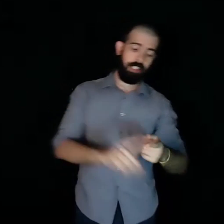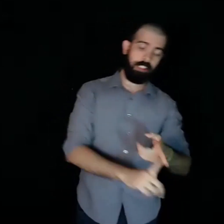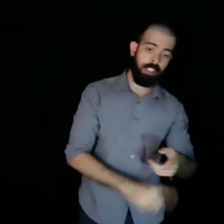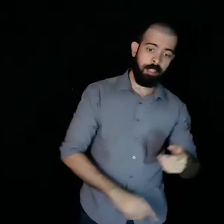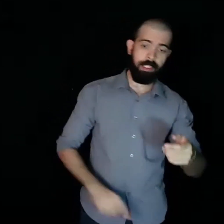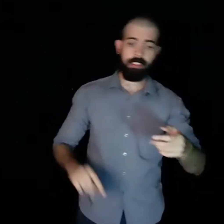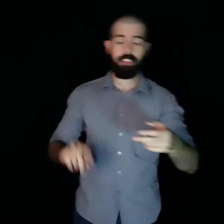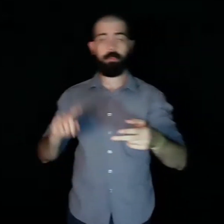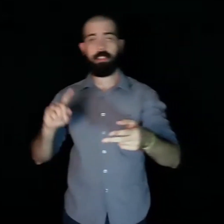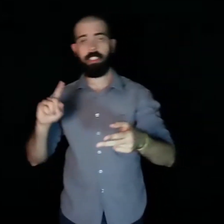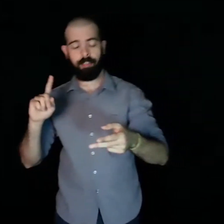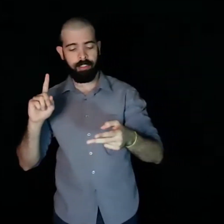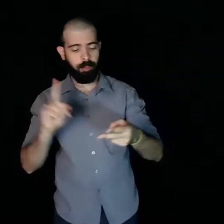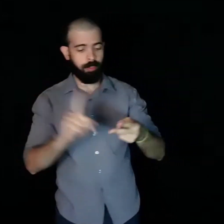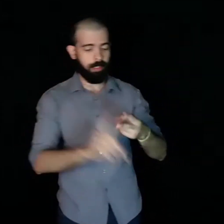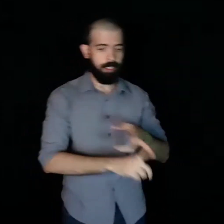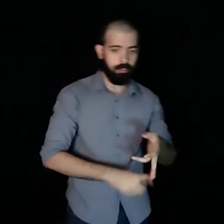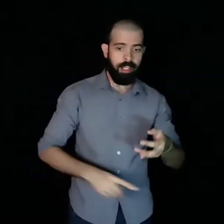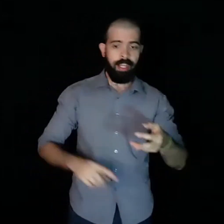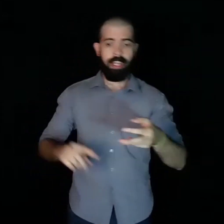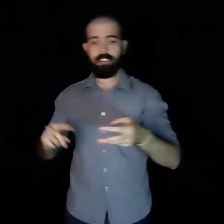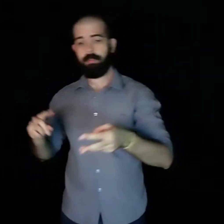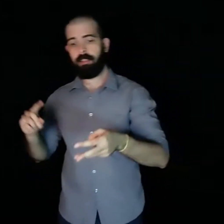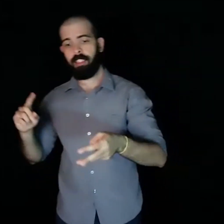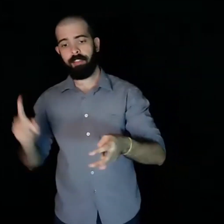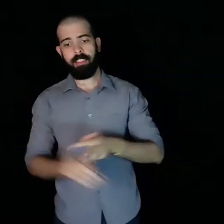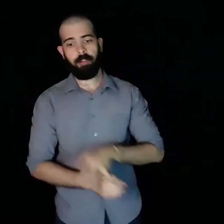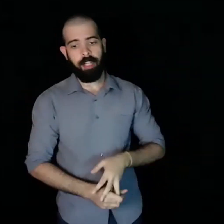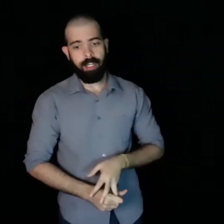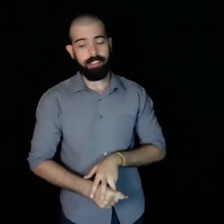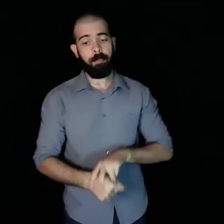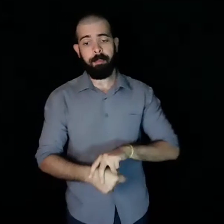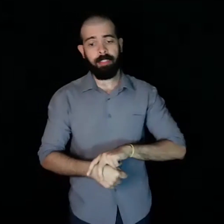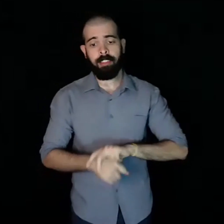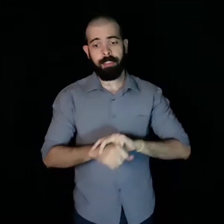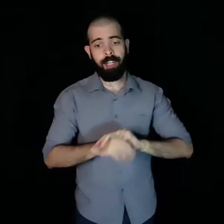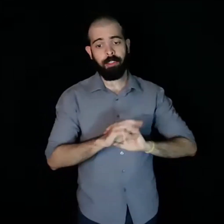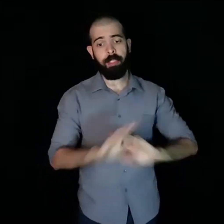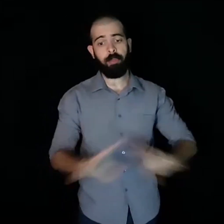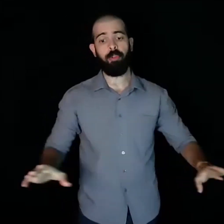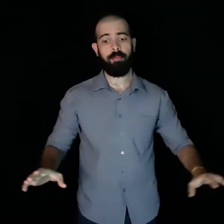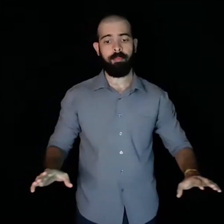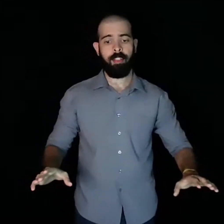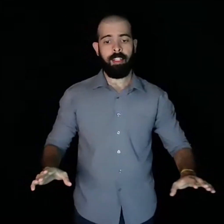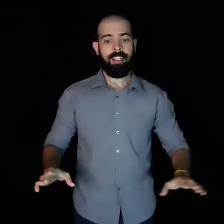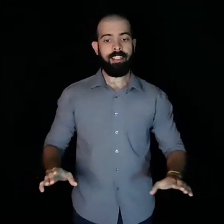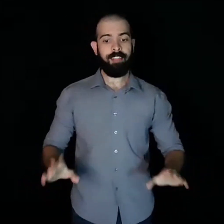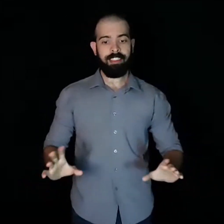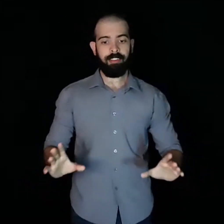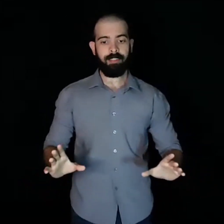é a dinâmica, é esse seu primeiro gesto que vai dizer qual é o andamento, é esse seu primeiro gesto que vai dizer qual é caráter, é esse seu primeiro gesto que te falar sobre tudo. Então, esse é o gesto